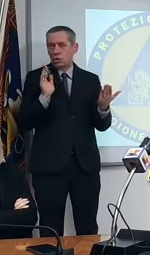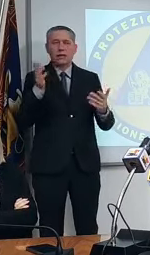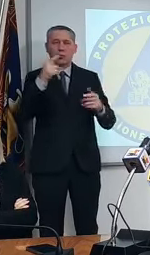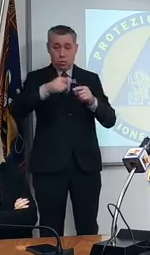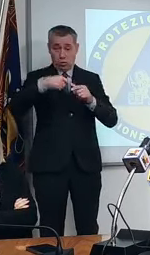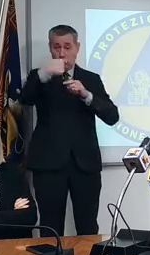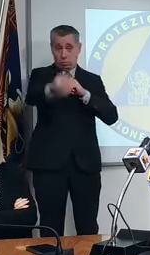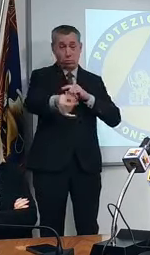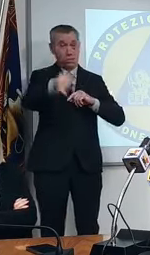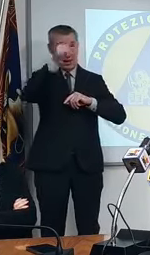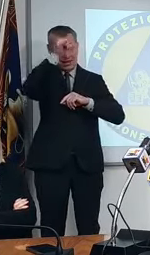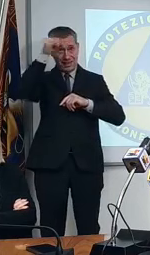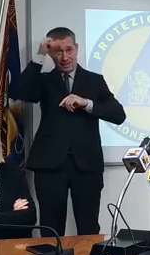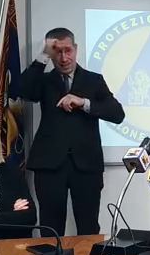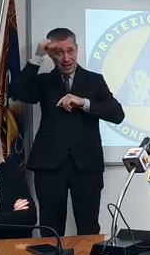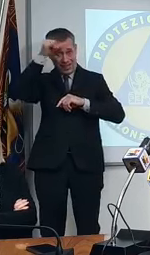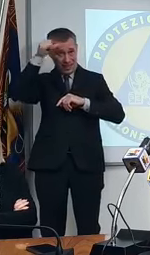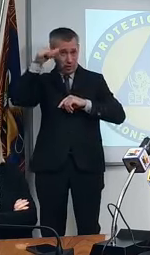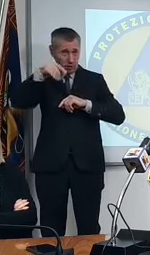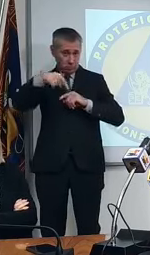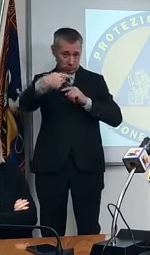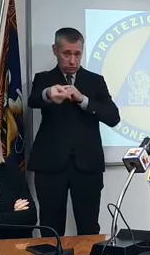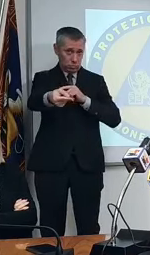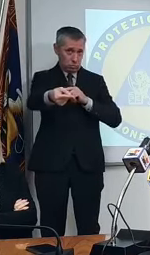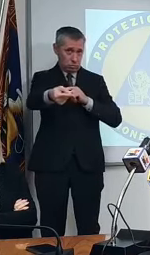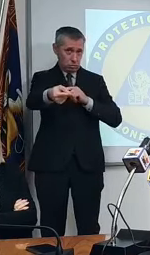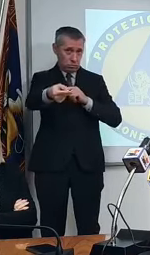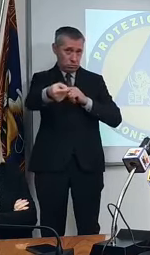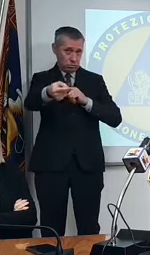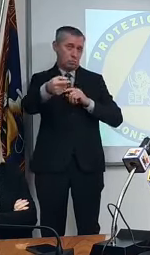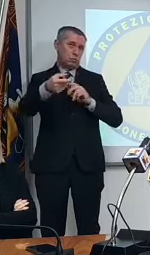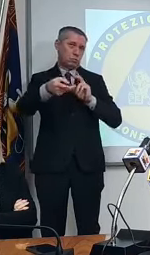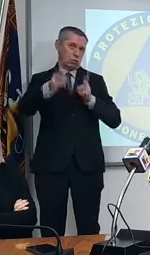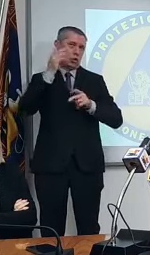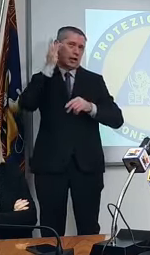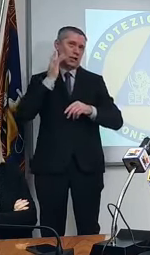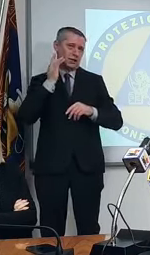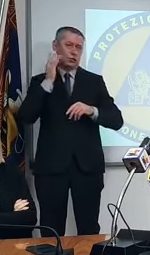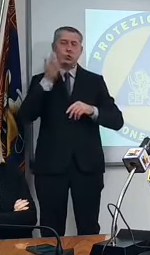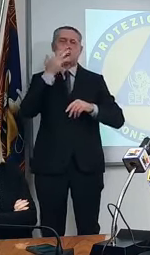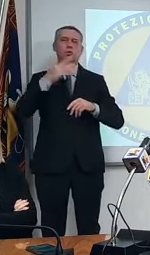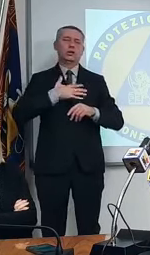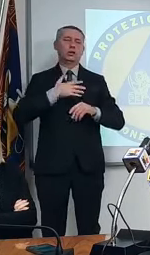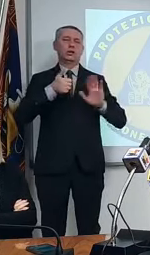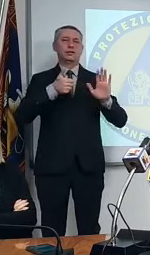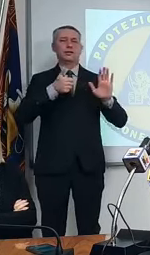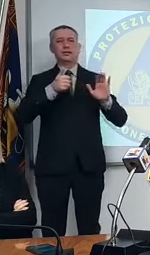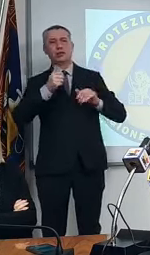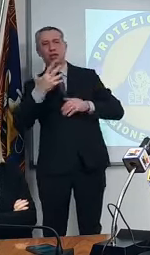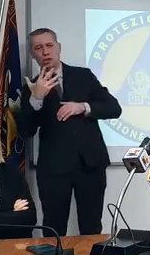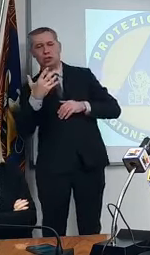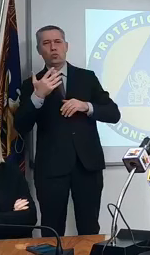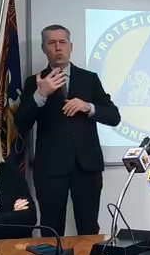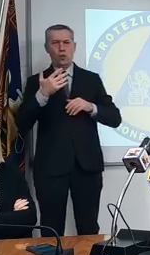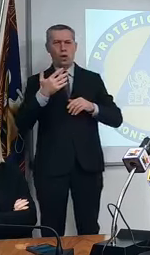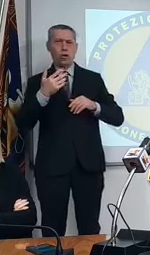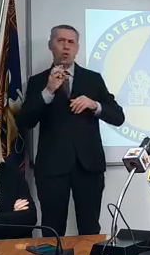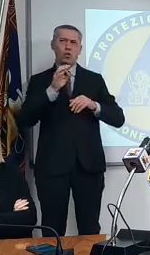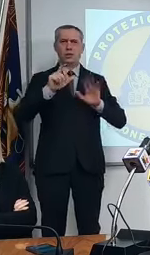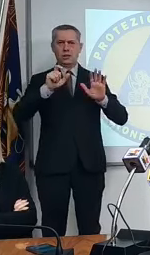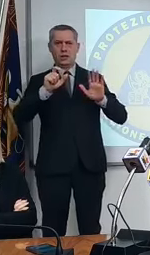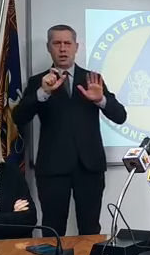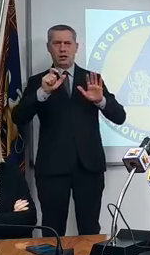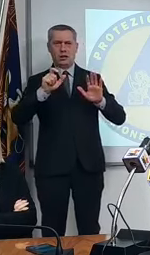comunque la parte di popolazione più a rischio che è quella degli over 65 over 70 sarà vaccinata